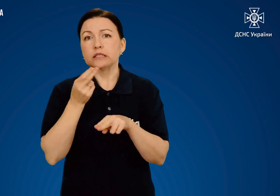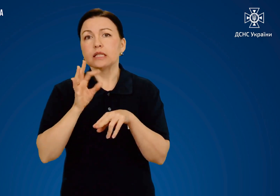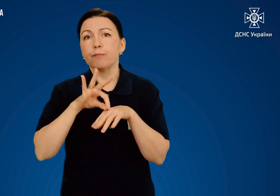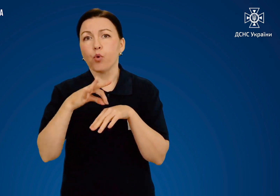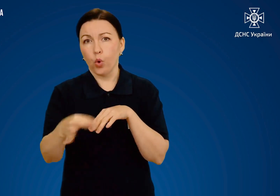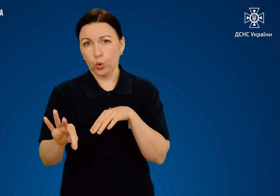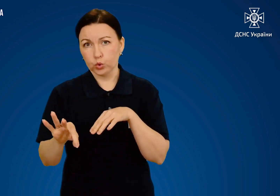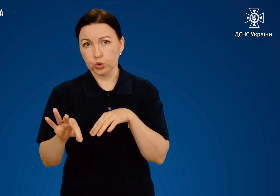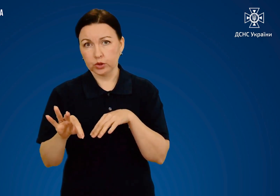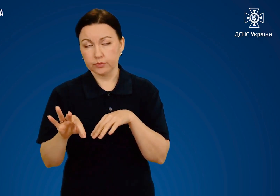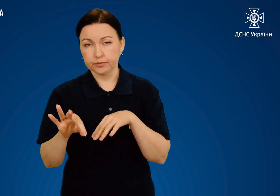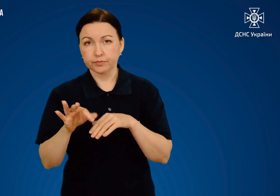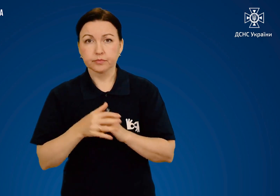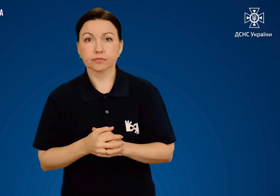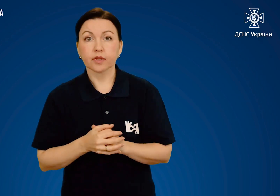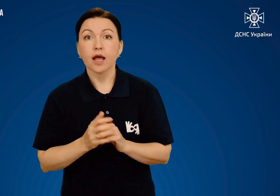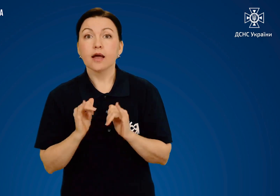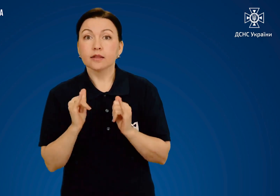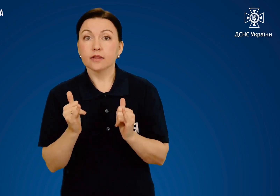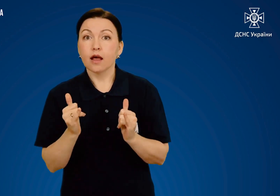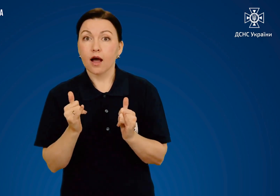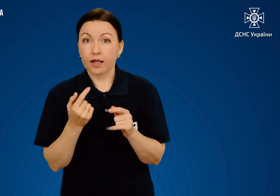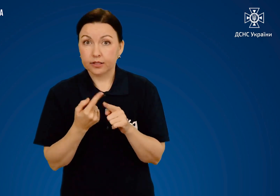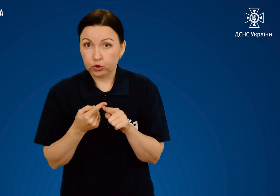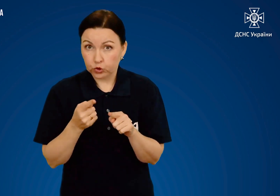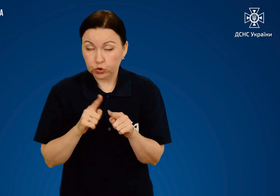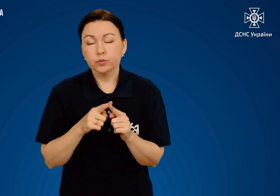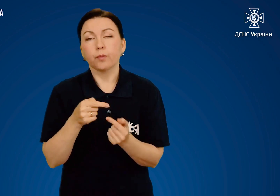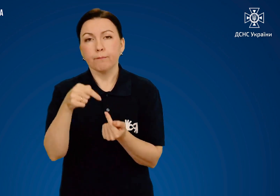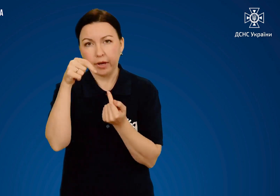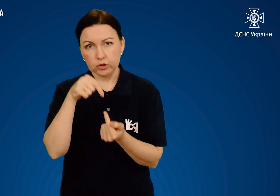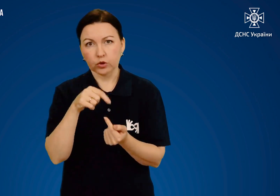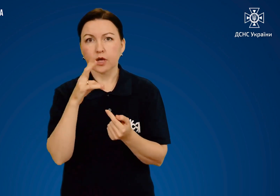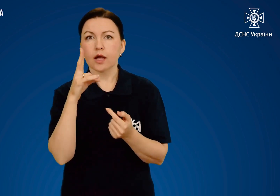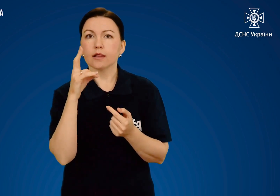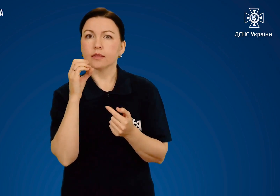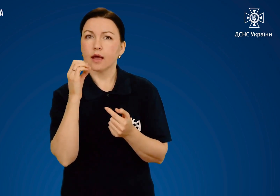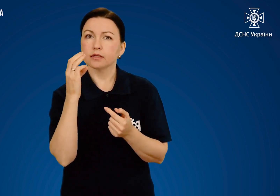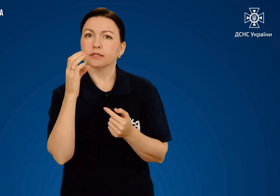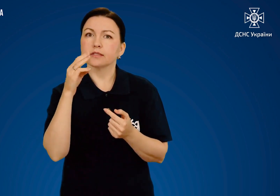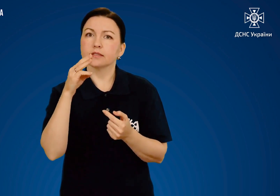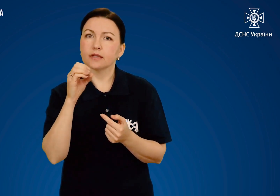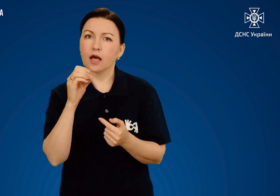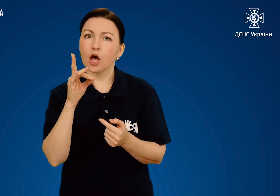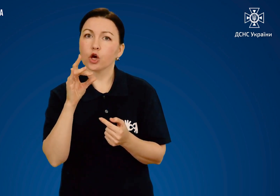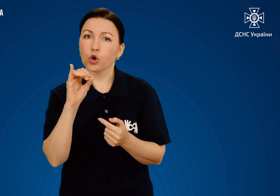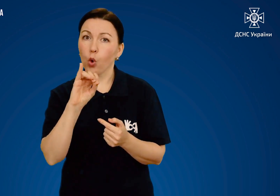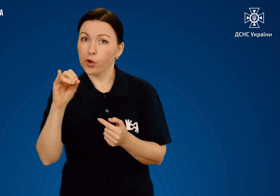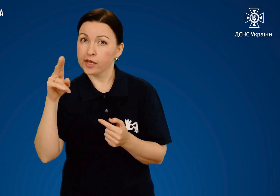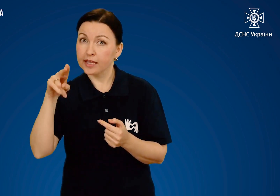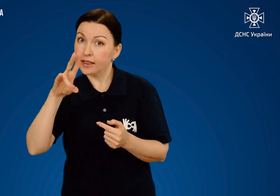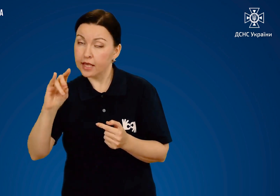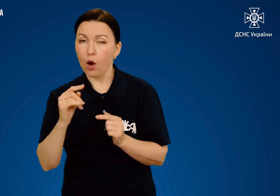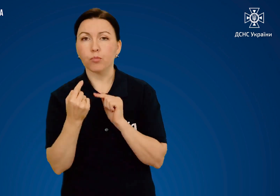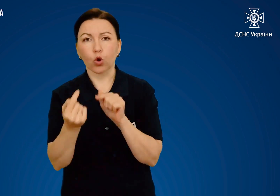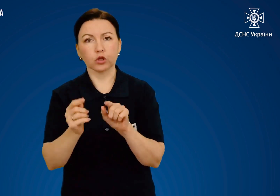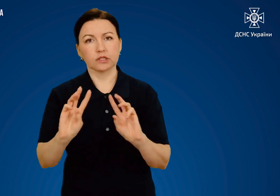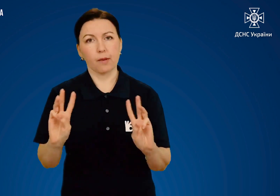знеболюючих препаратів. Для цих цілей згодяться нестероїдні протизапальні